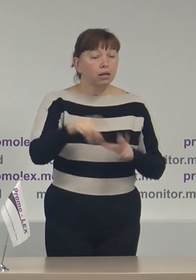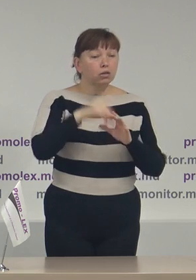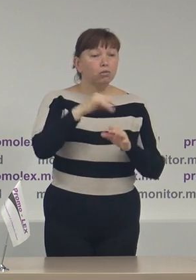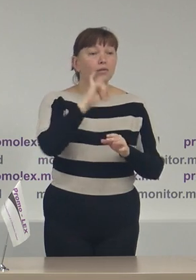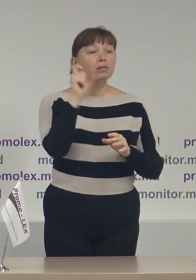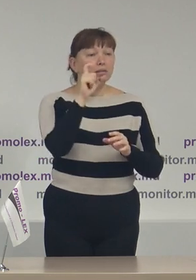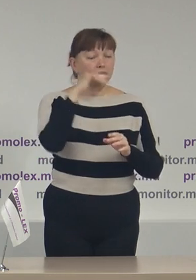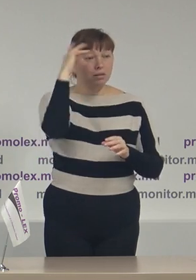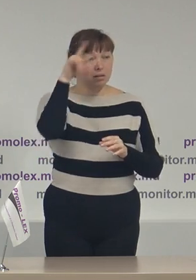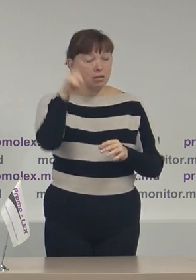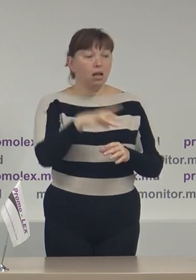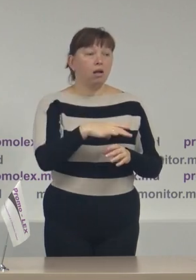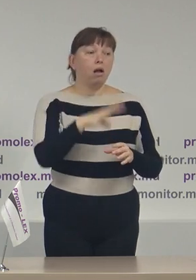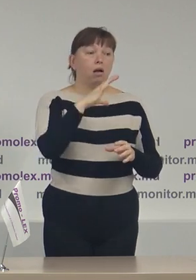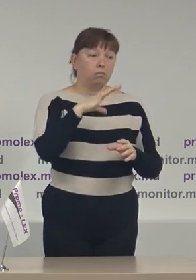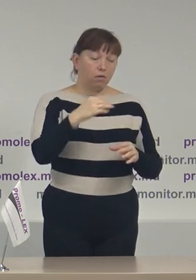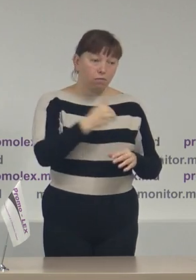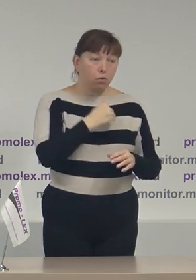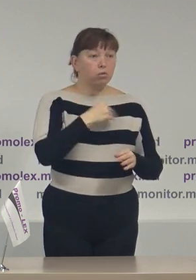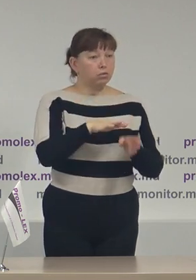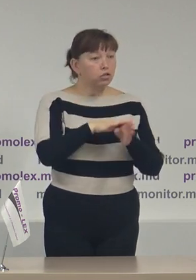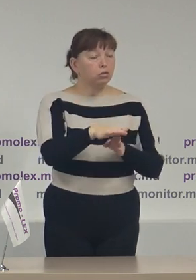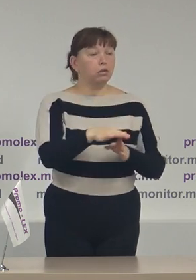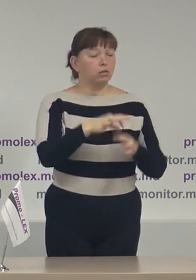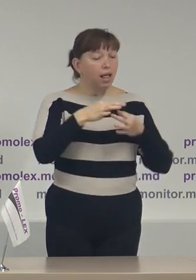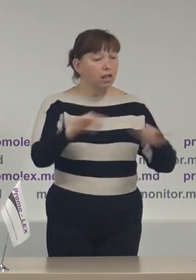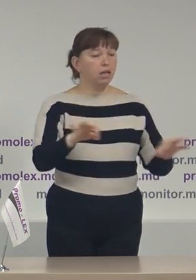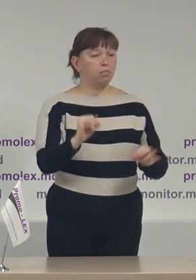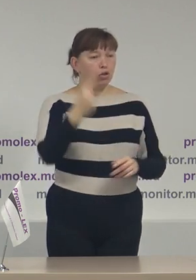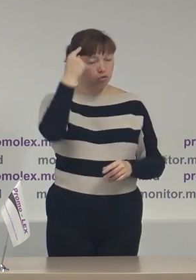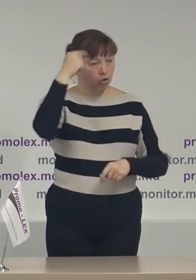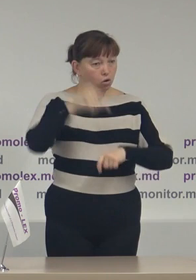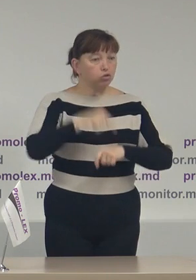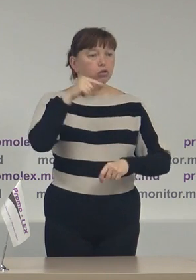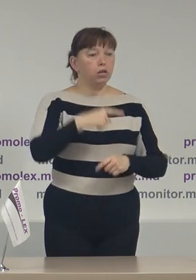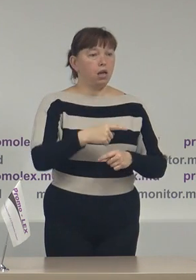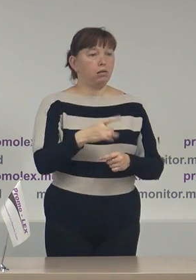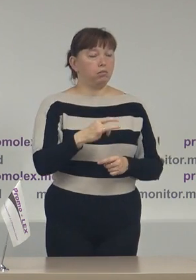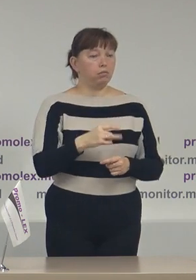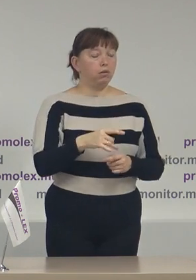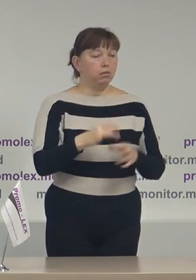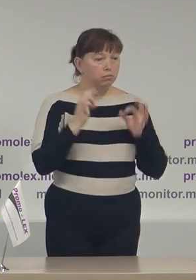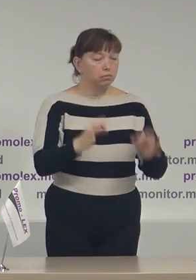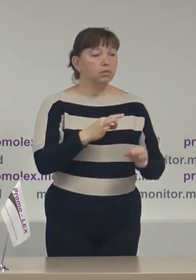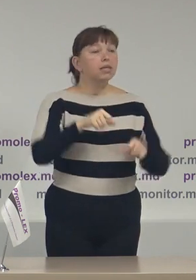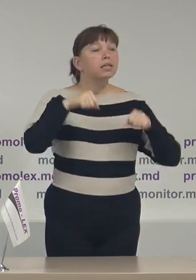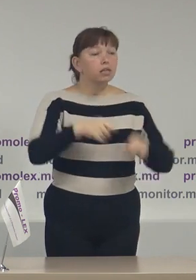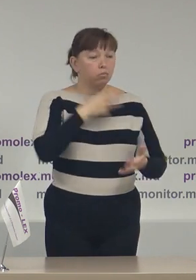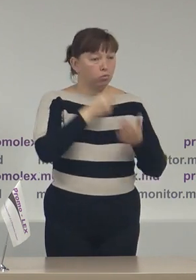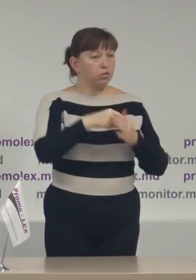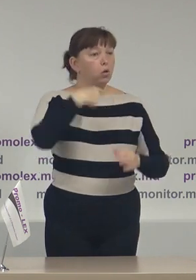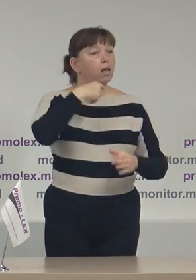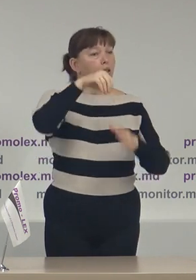regiunea transnistreană care vor să-și exercite liber și conștient și informat dreptul său electoral